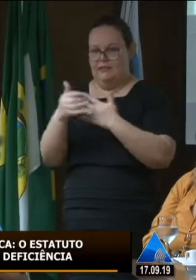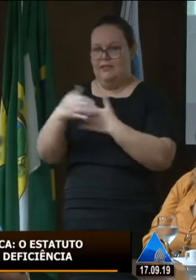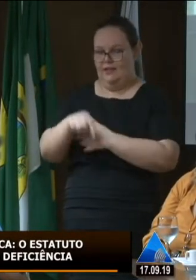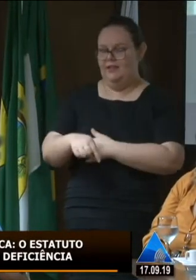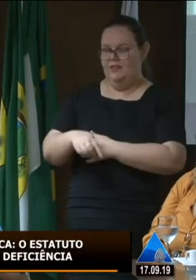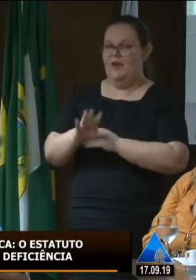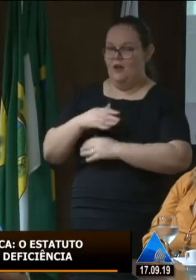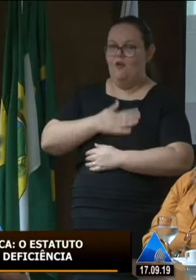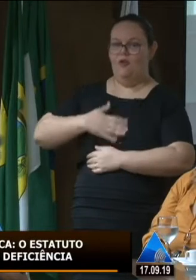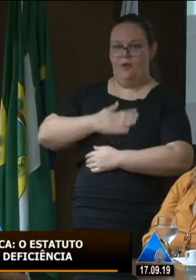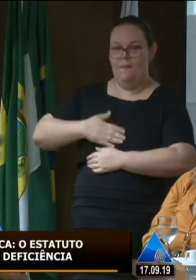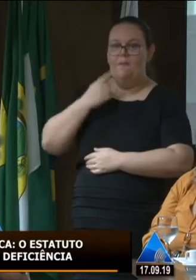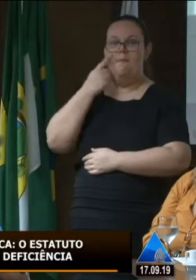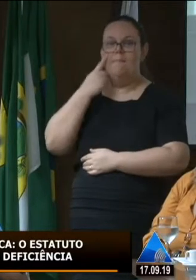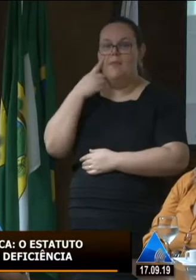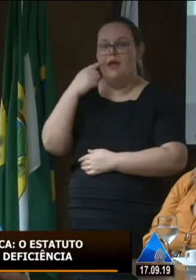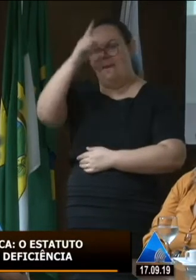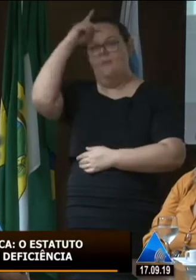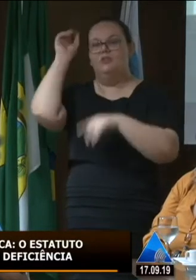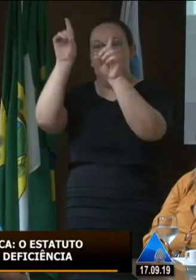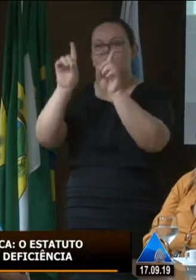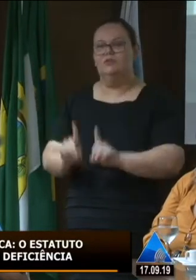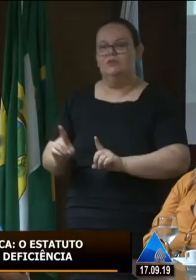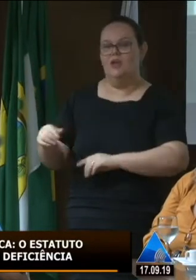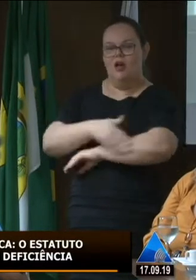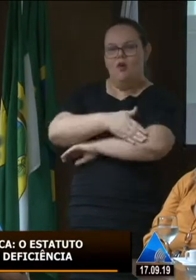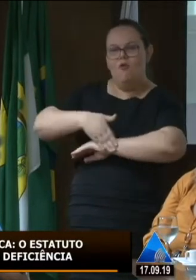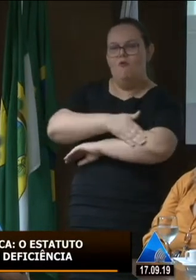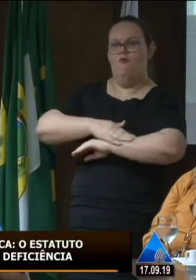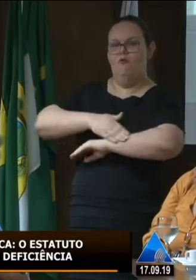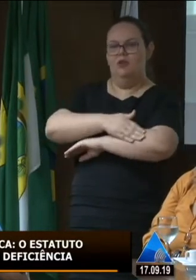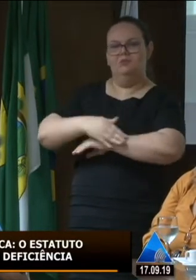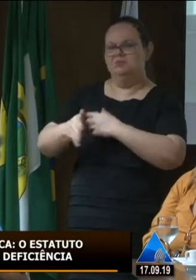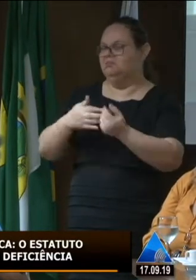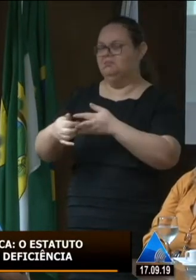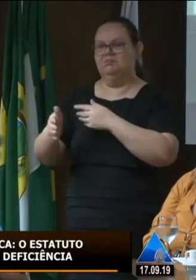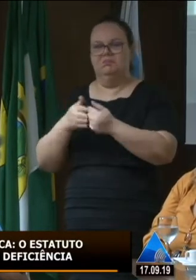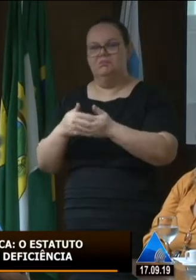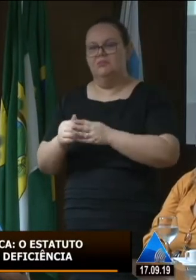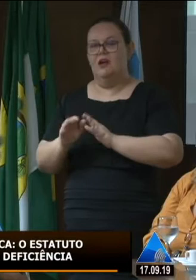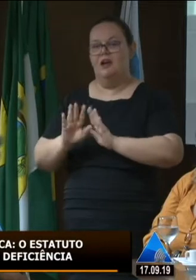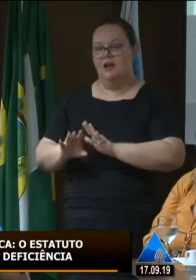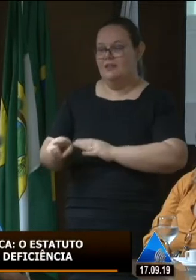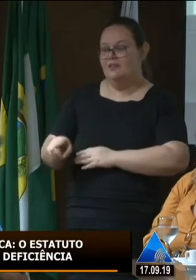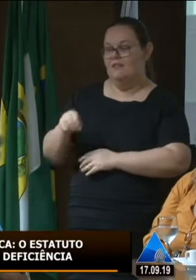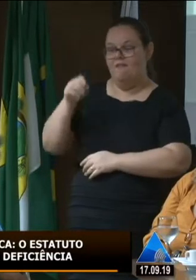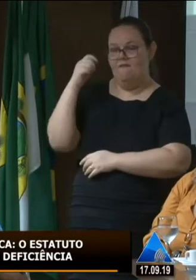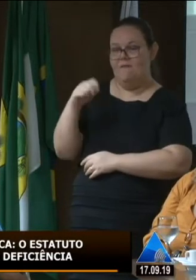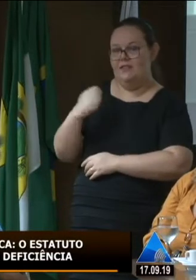né pessoas com deficiência nas ruas então se a gente vê se está tendo avanço ou não